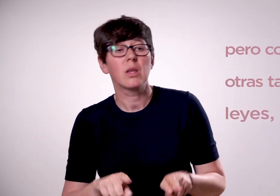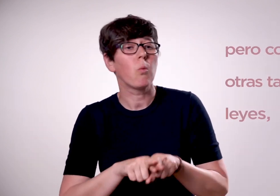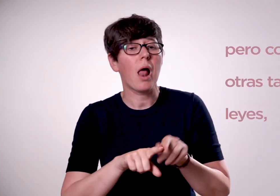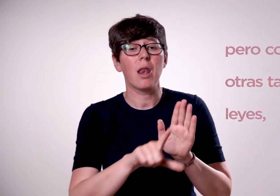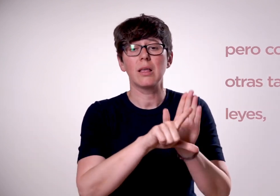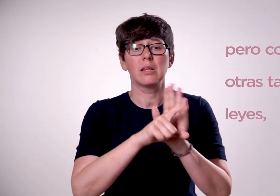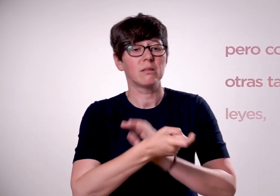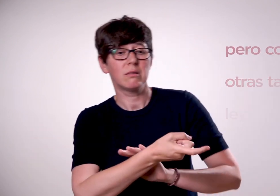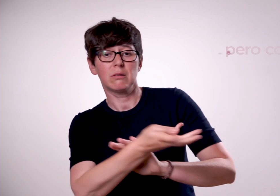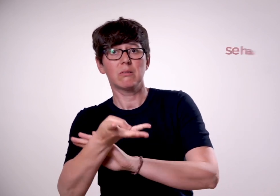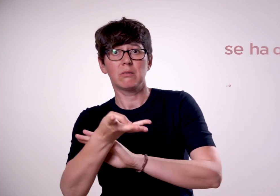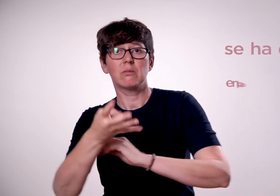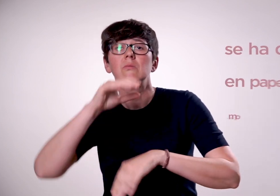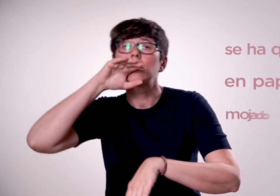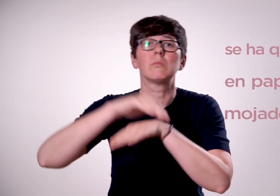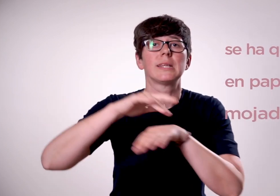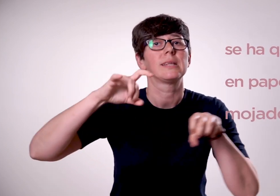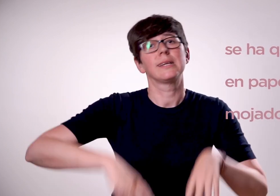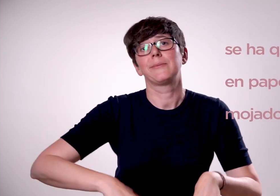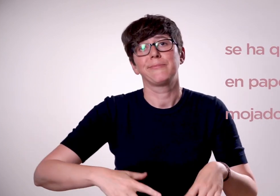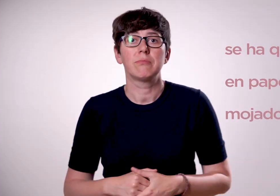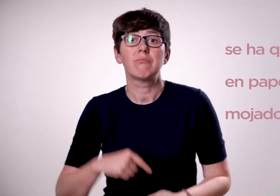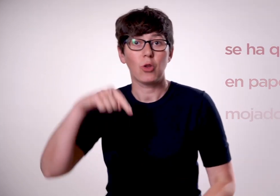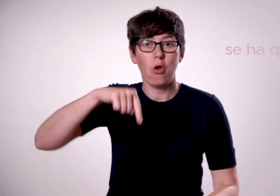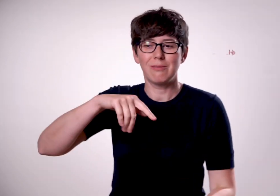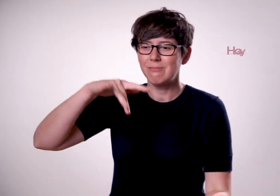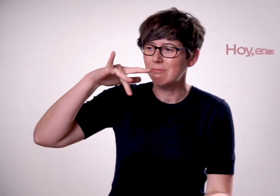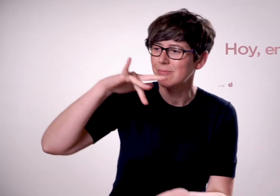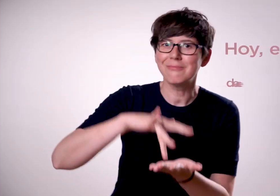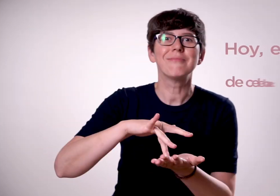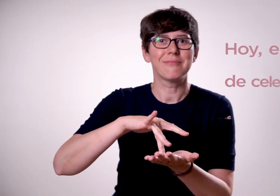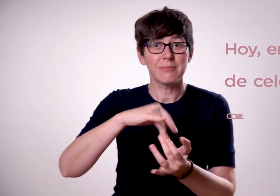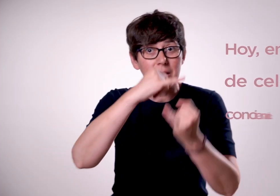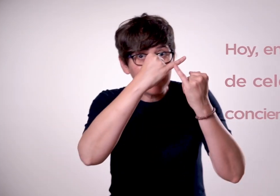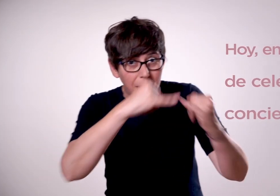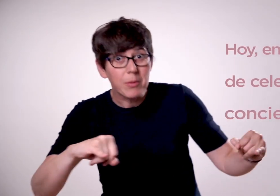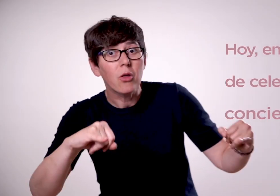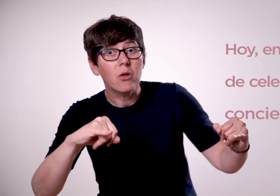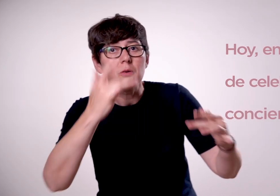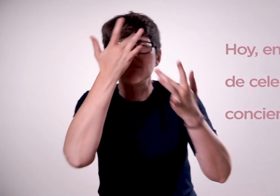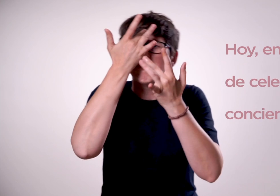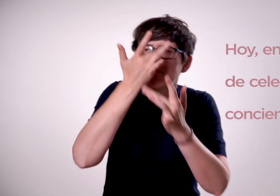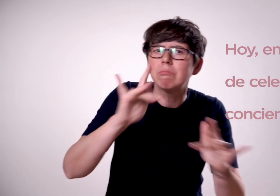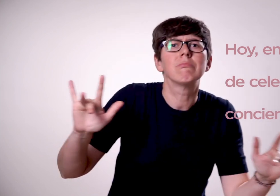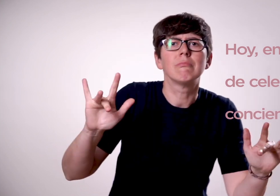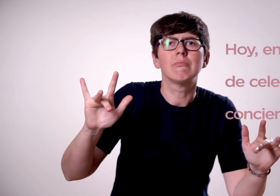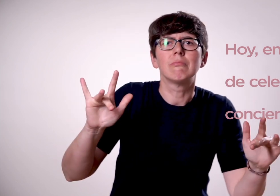leyes, se ha quedado en papel mojado. Hoy, en este Día de celebración y concienciación,